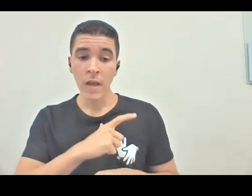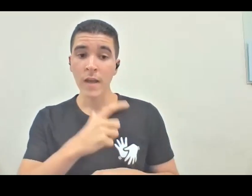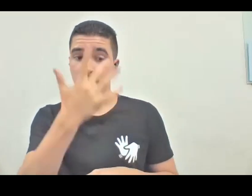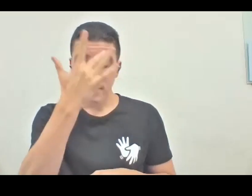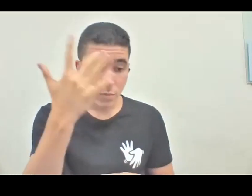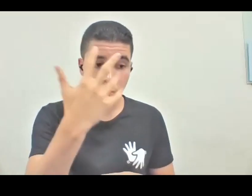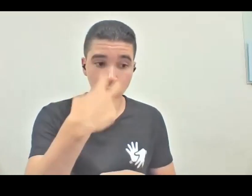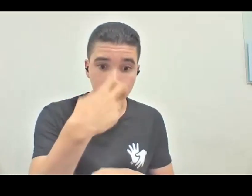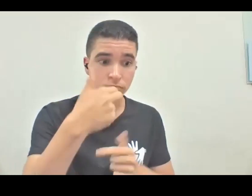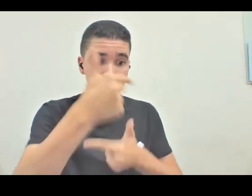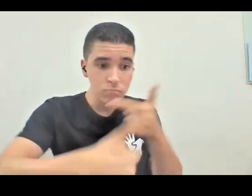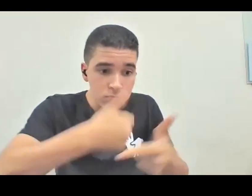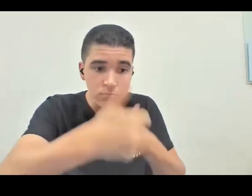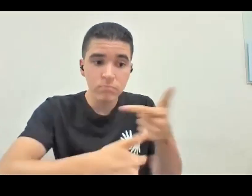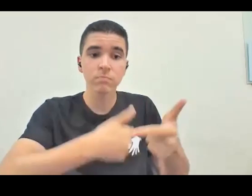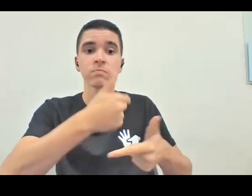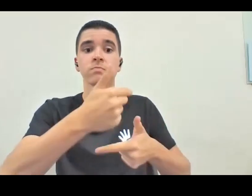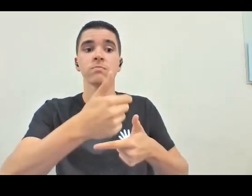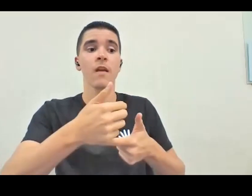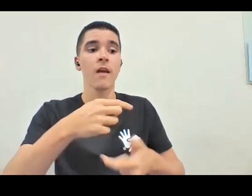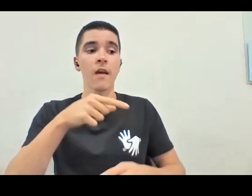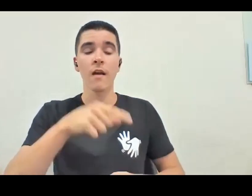trabalhando ali, ela,